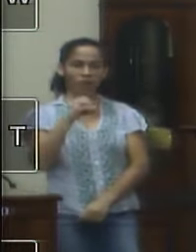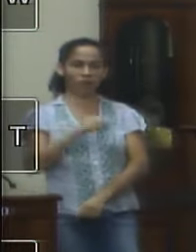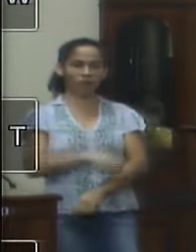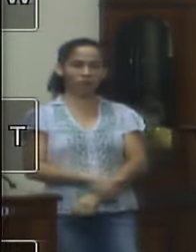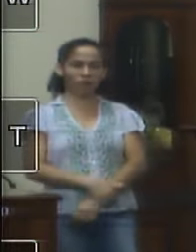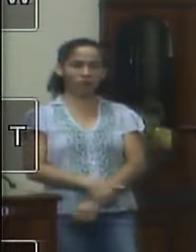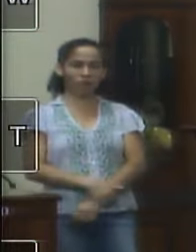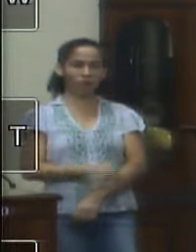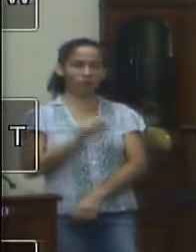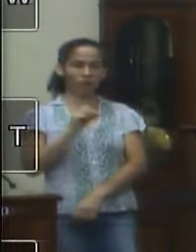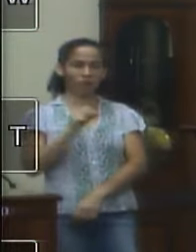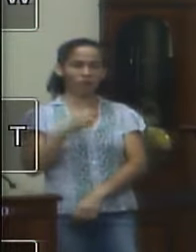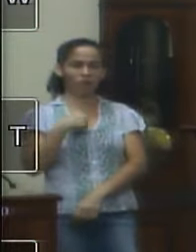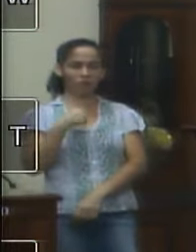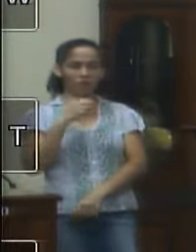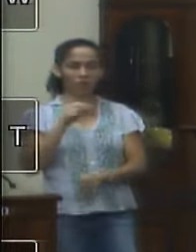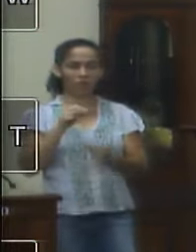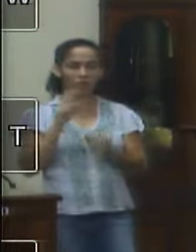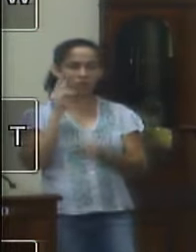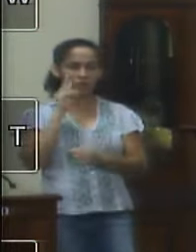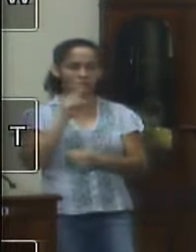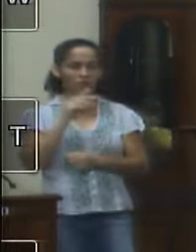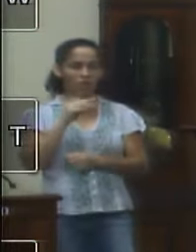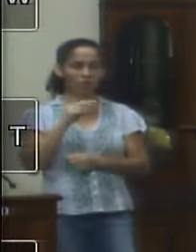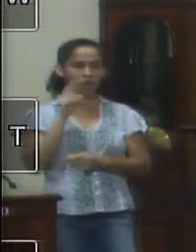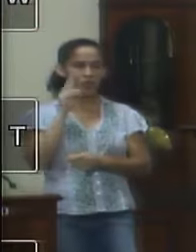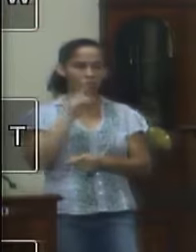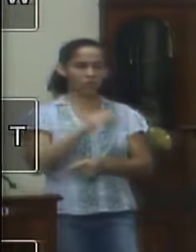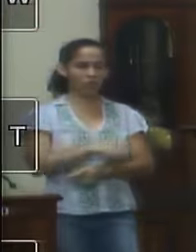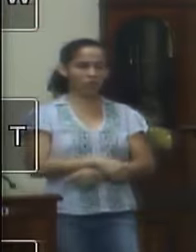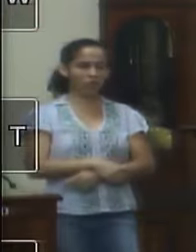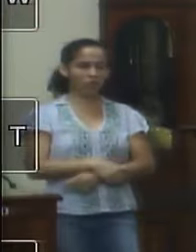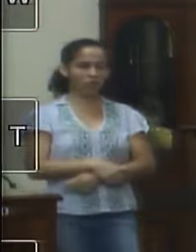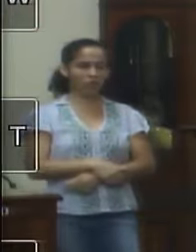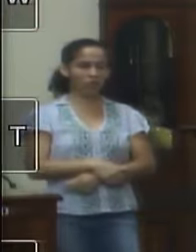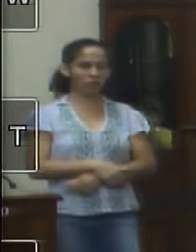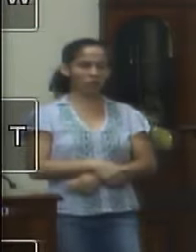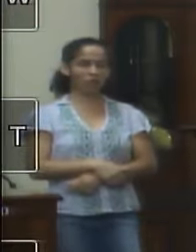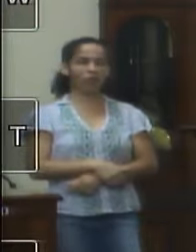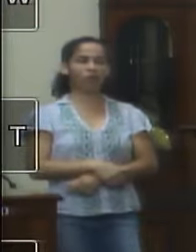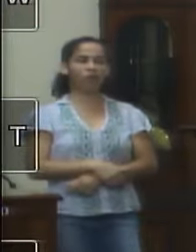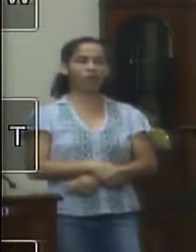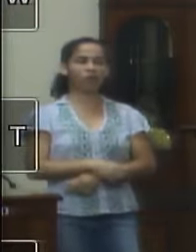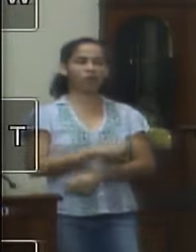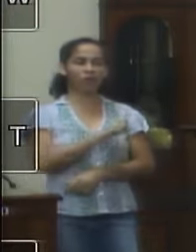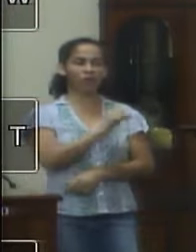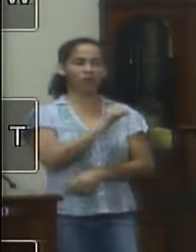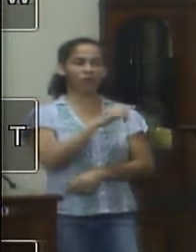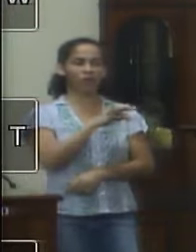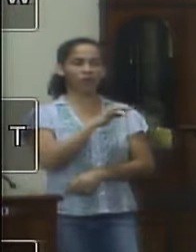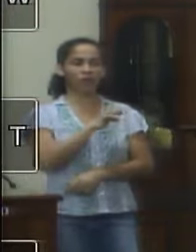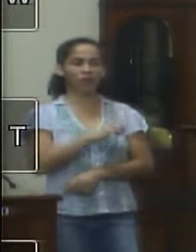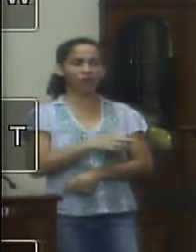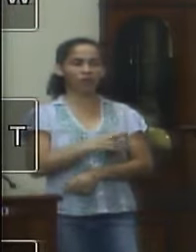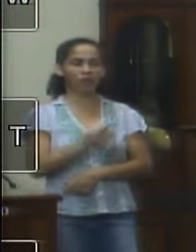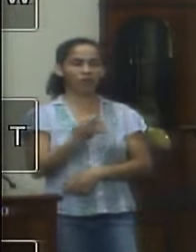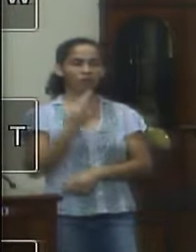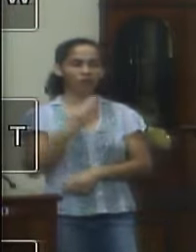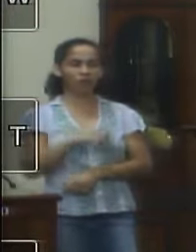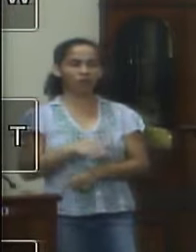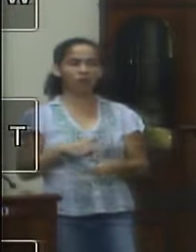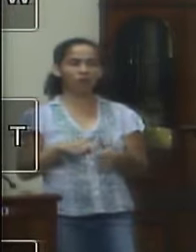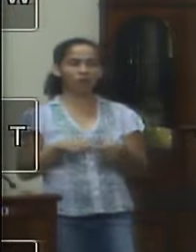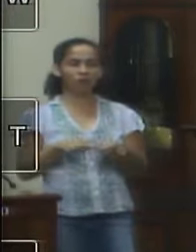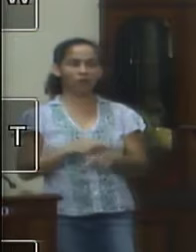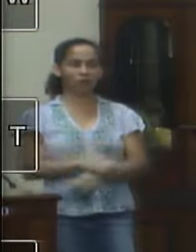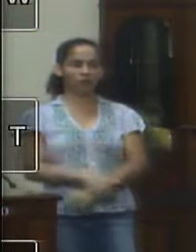foi que eu visse e olhasse no site que a resposta estava lá